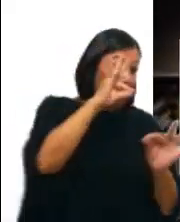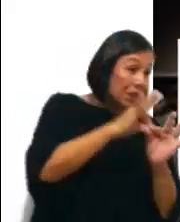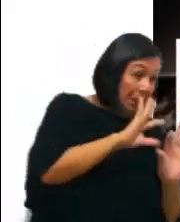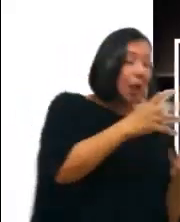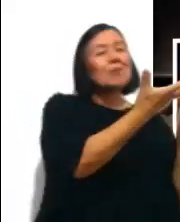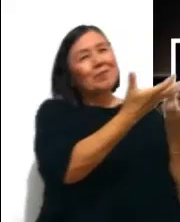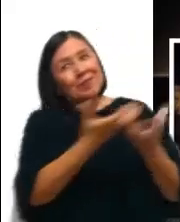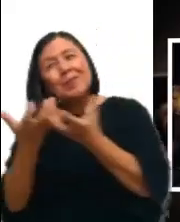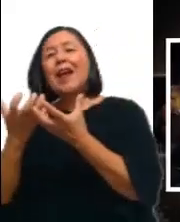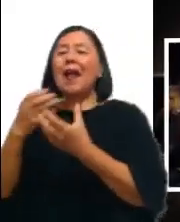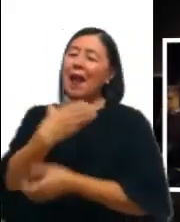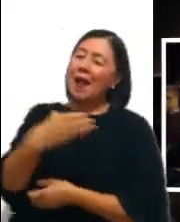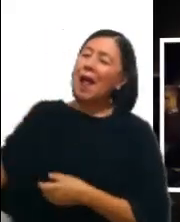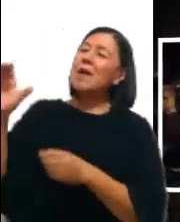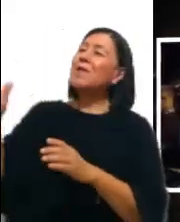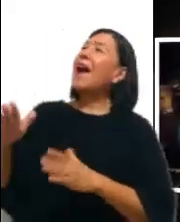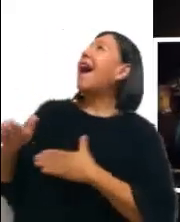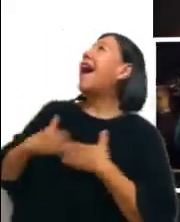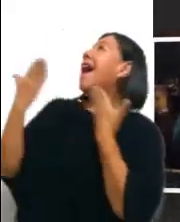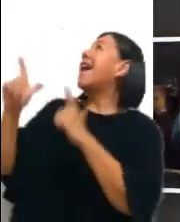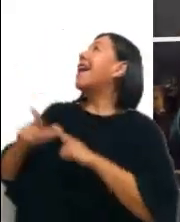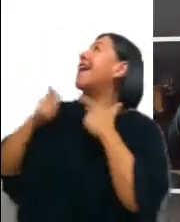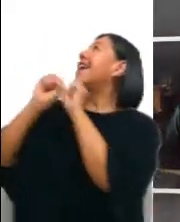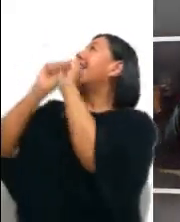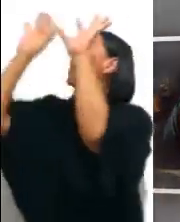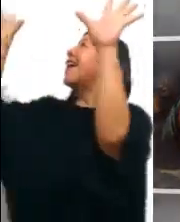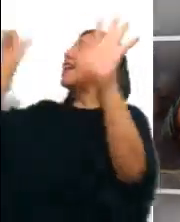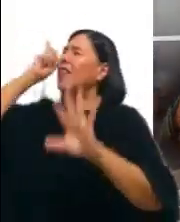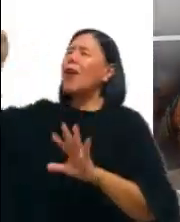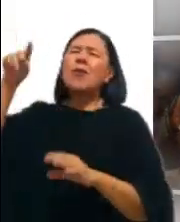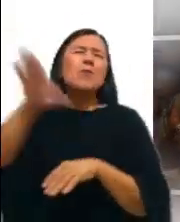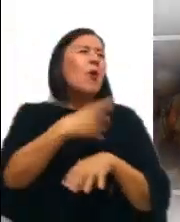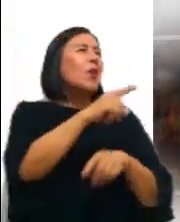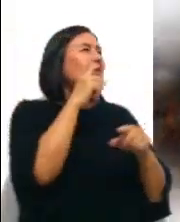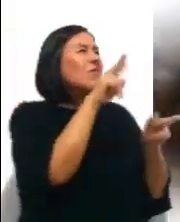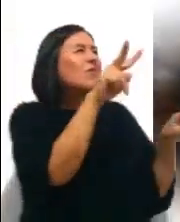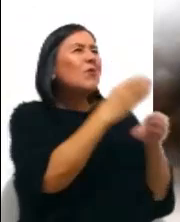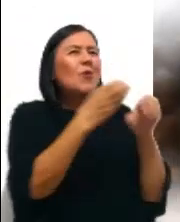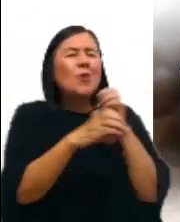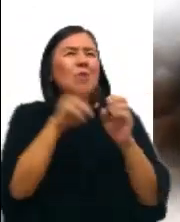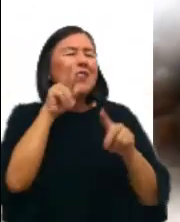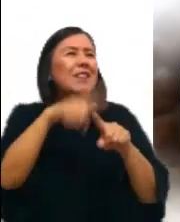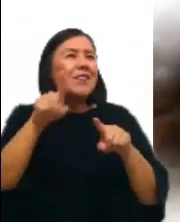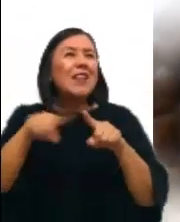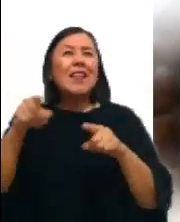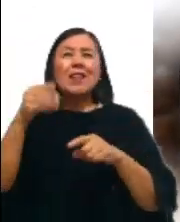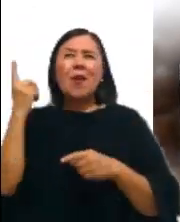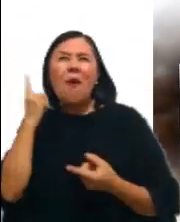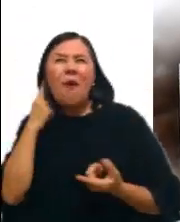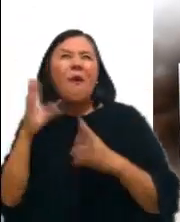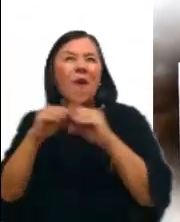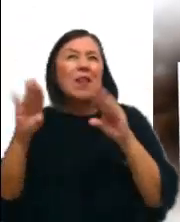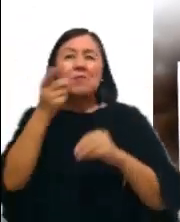campos, alabando y glorificando a Dios por todo cuanto habían visto y oído, según lo que se les había